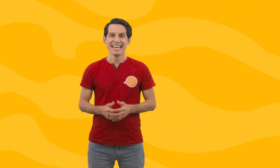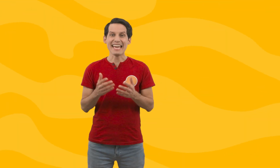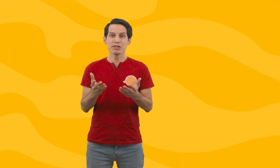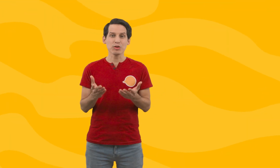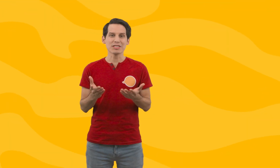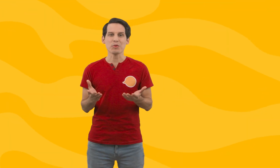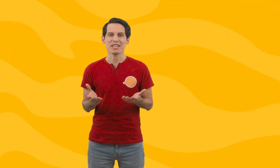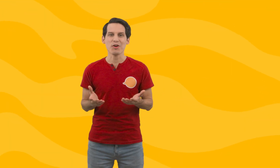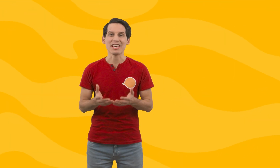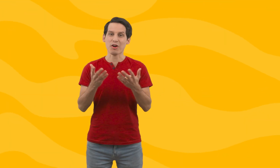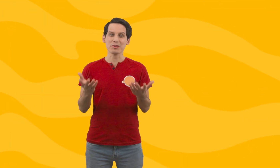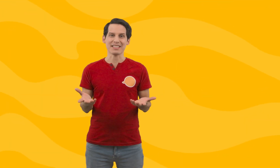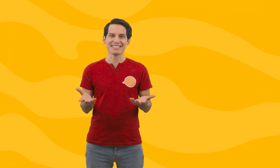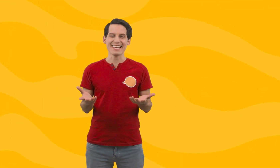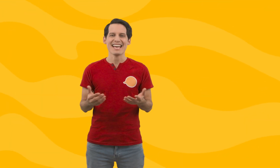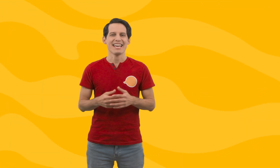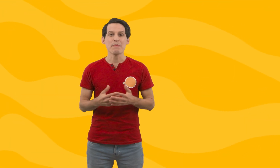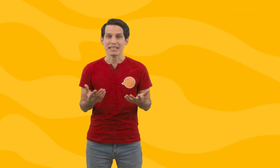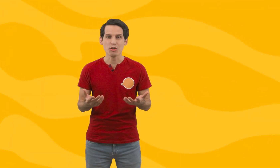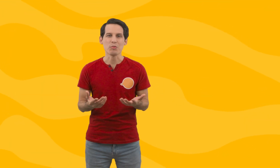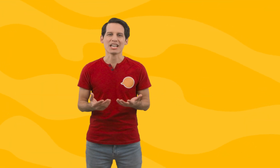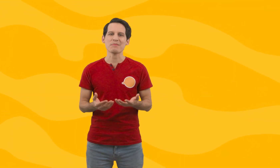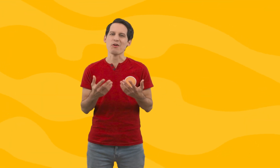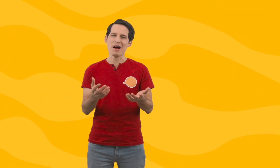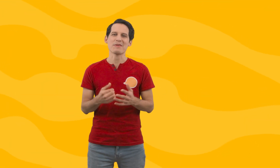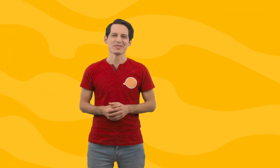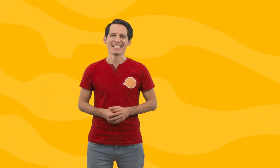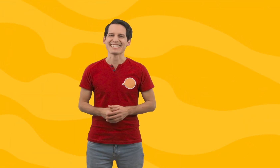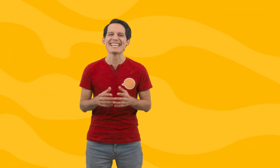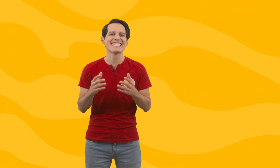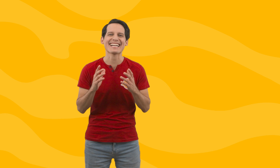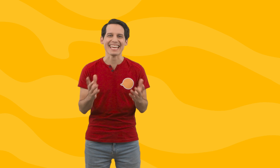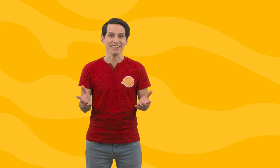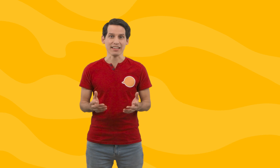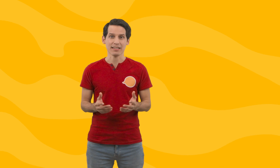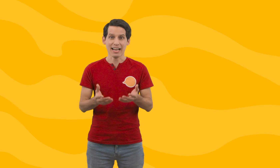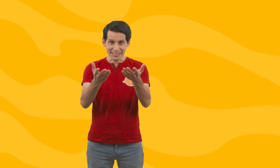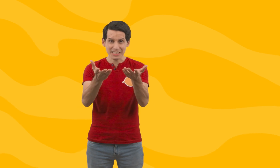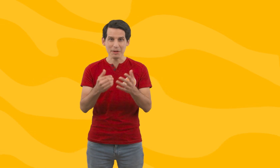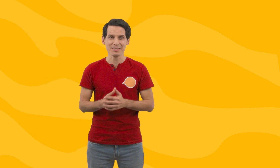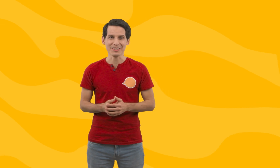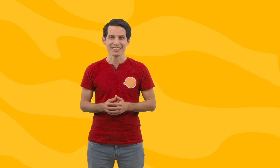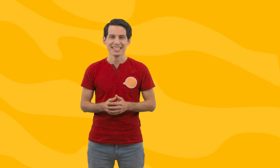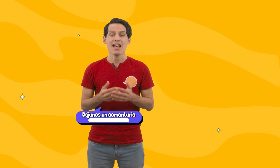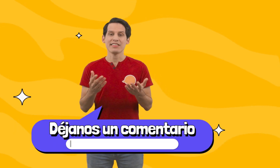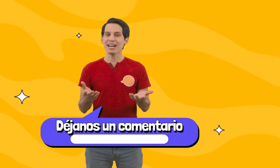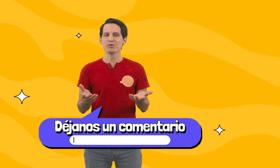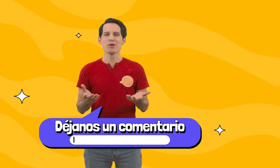En todos estos videos de ¿Cómo se dice? he aprendido a comunicarme con más personas. ¡Es increíble! ¿A ti qué te pareció? Déjame un